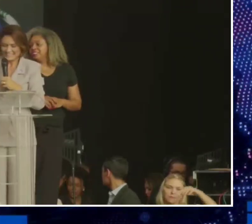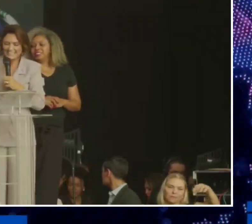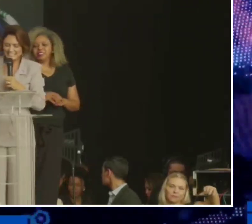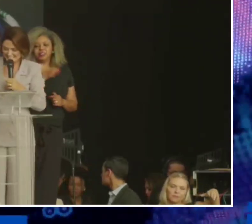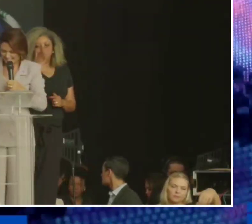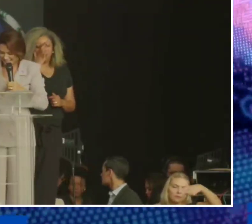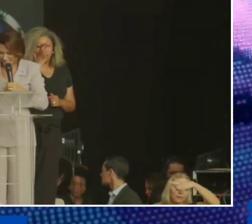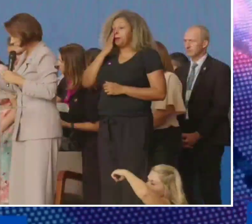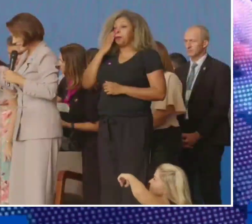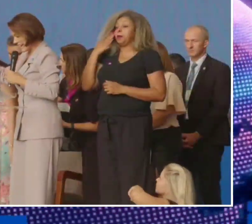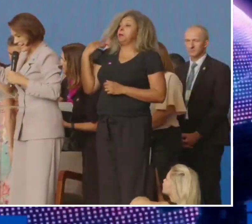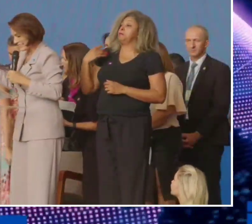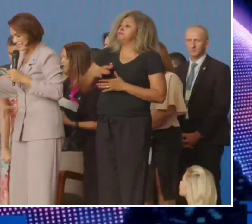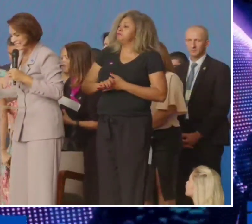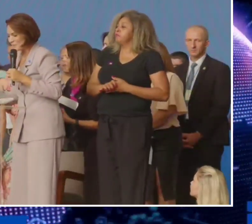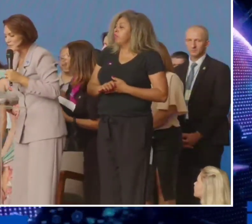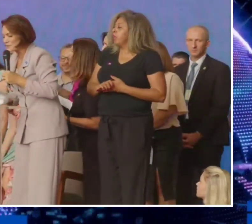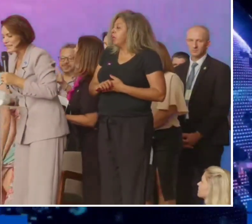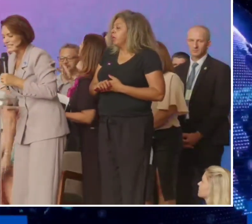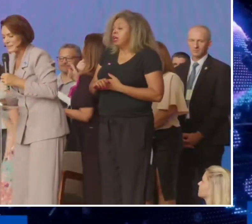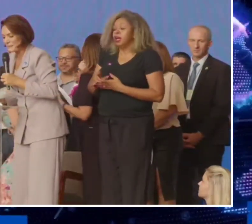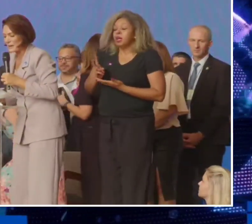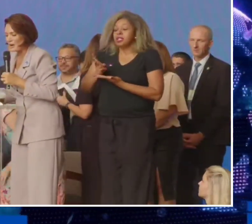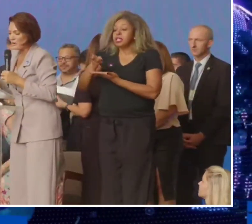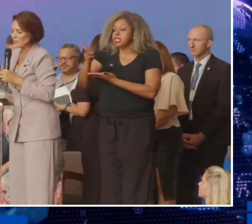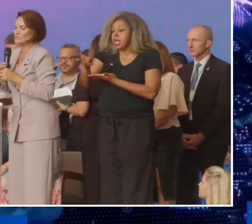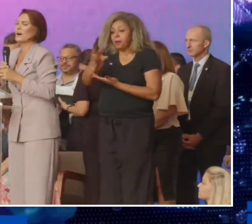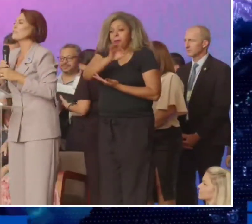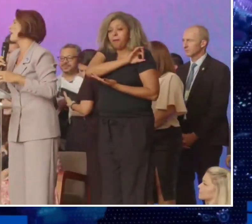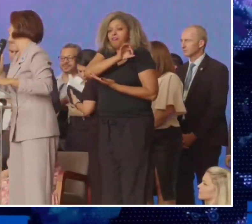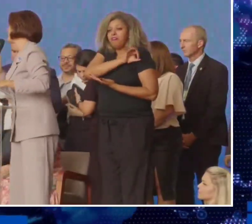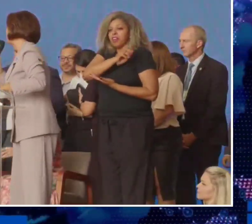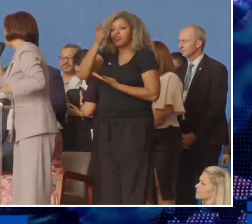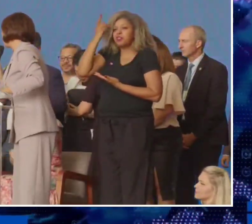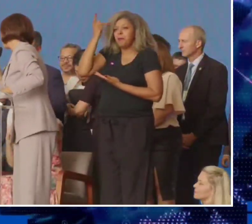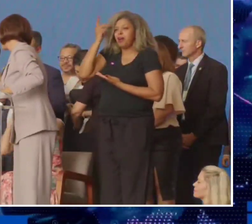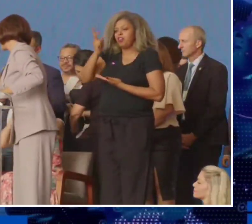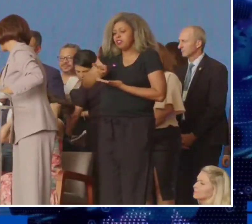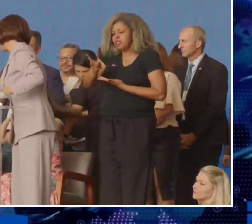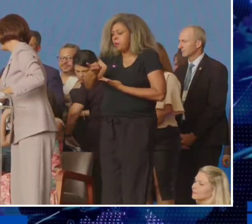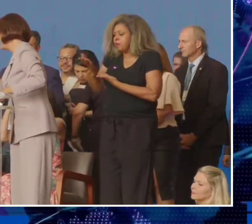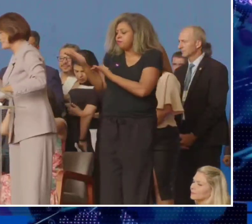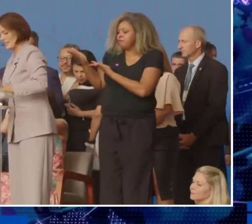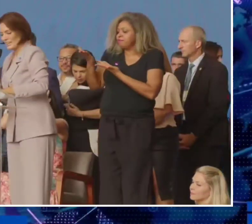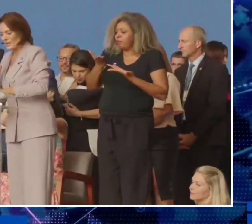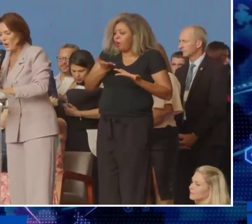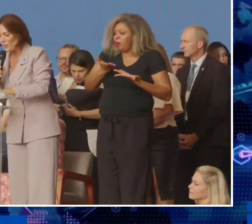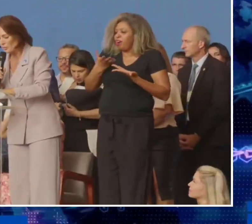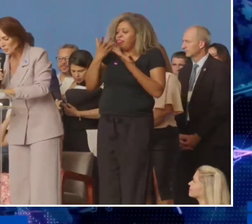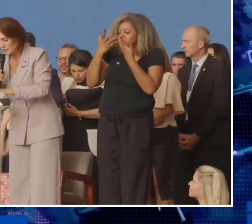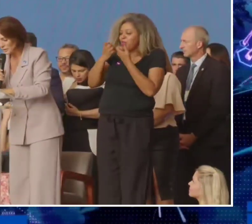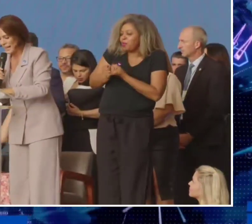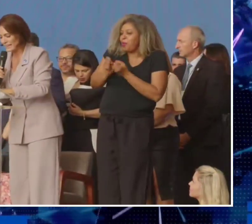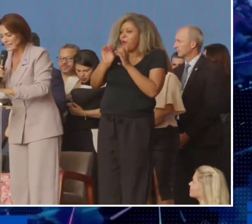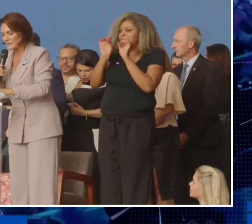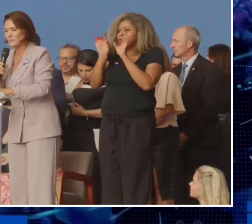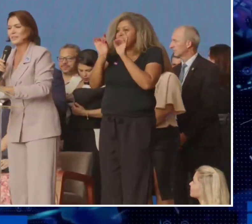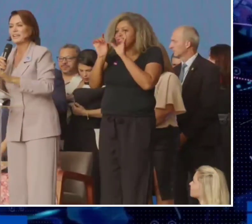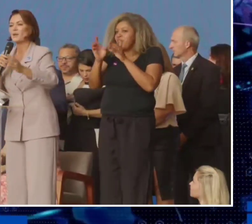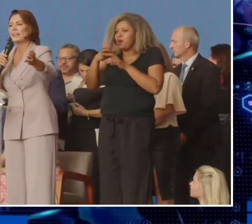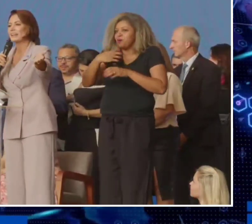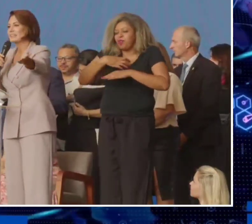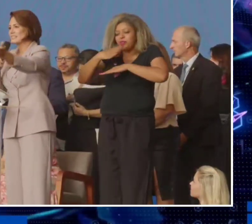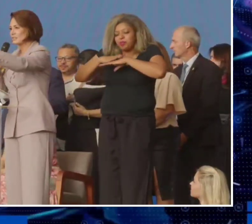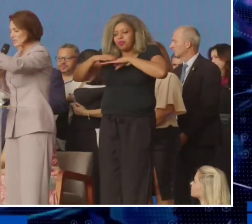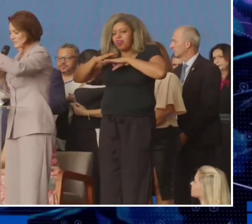Que sempre, obrigada, que sempre nos recebeu de uma forma tão especial e com muito carinho.